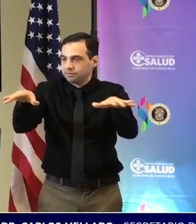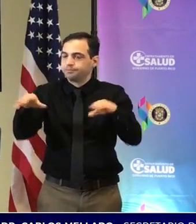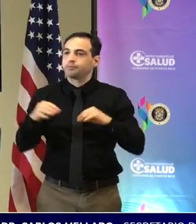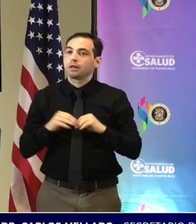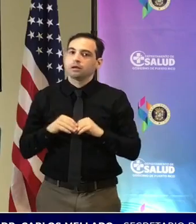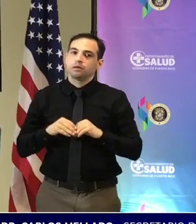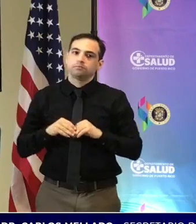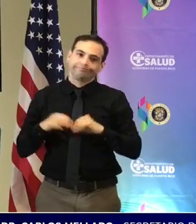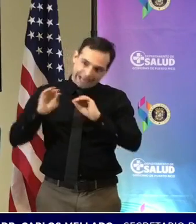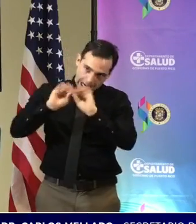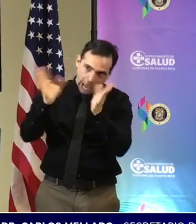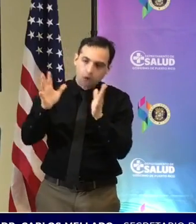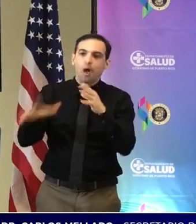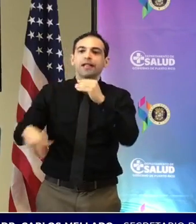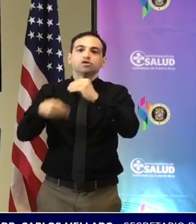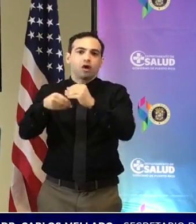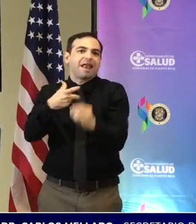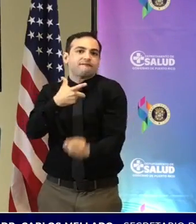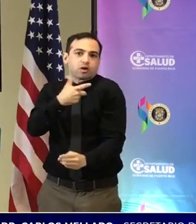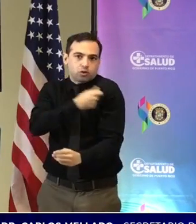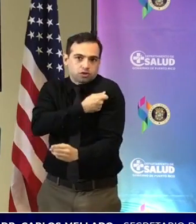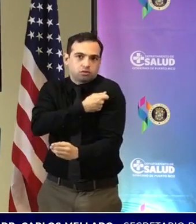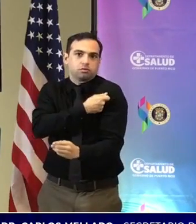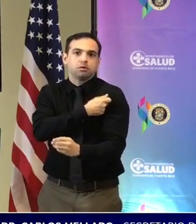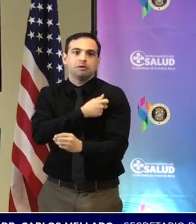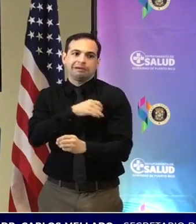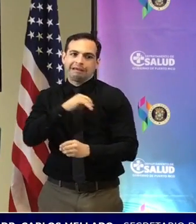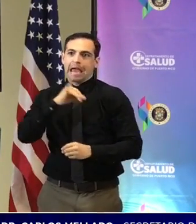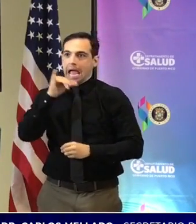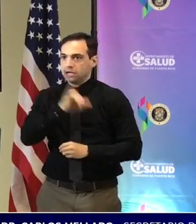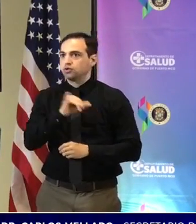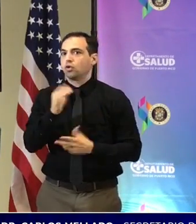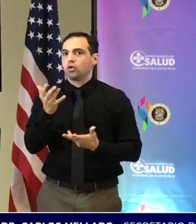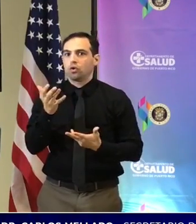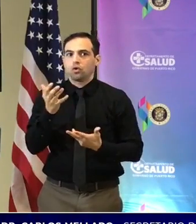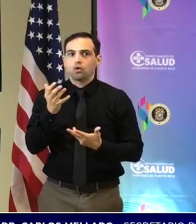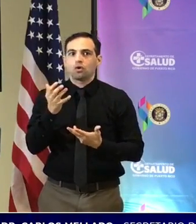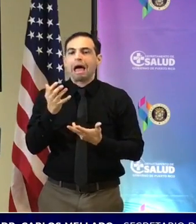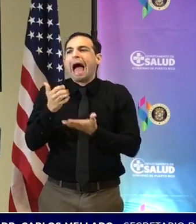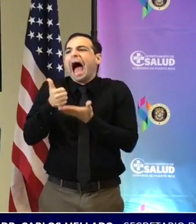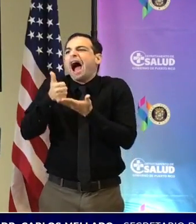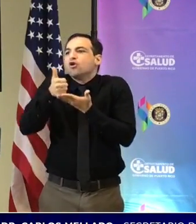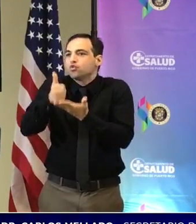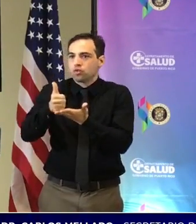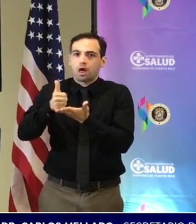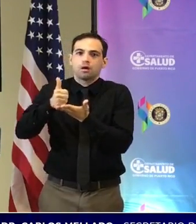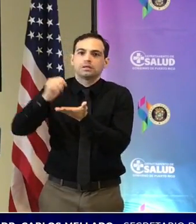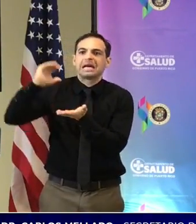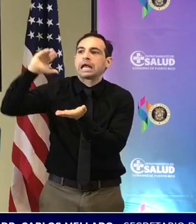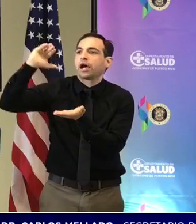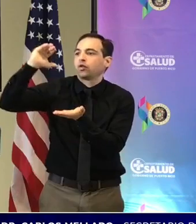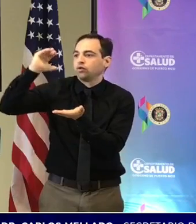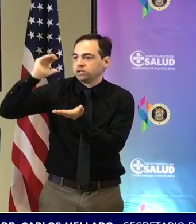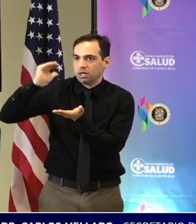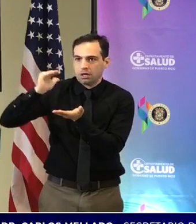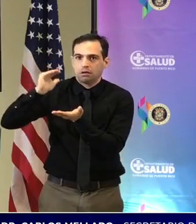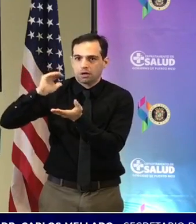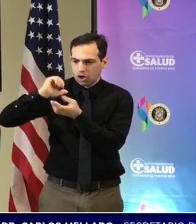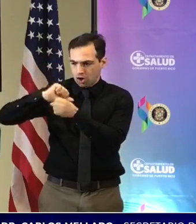vacunación que hemos hablado es el método de poder disminuir la severidad del